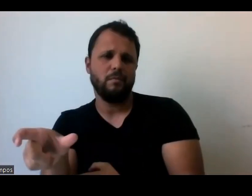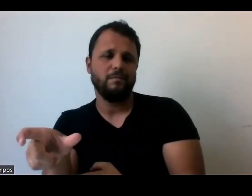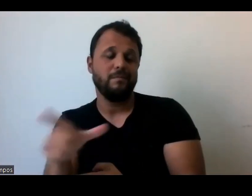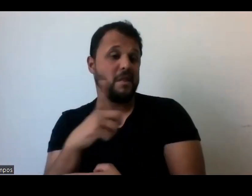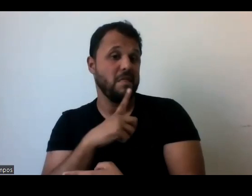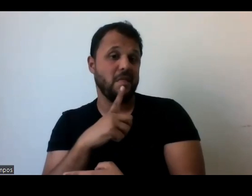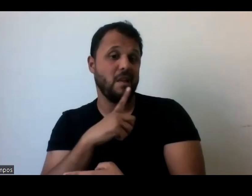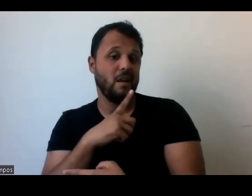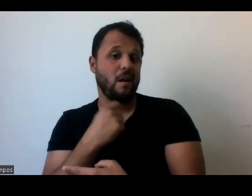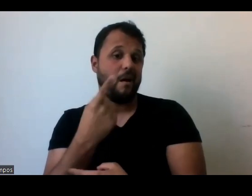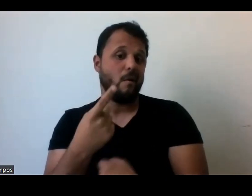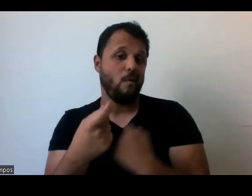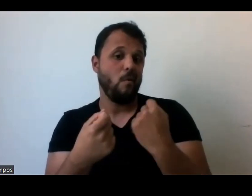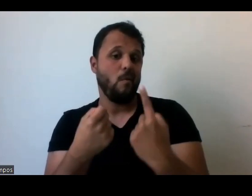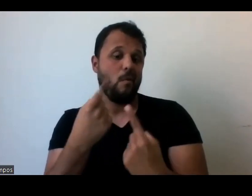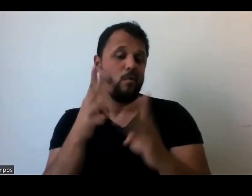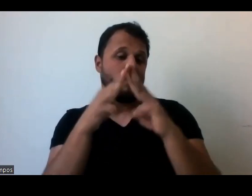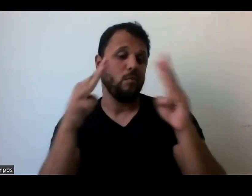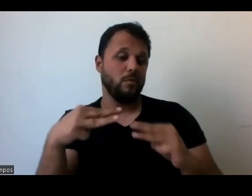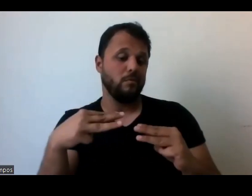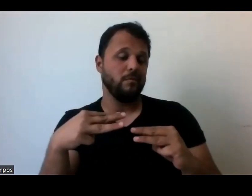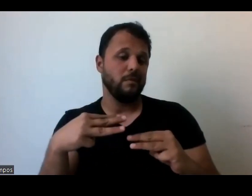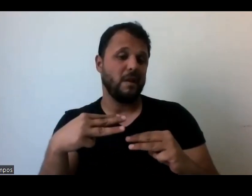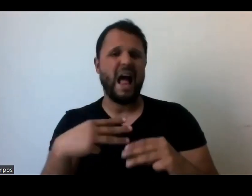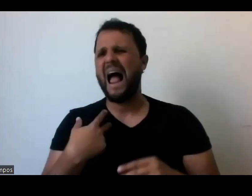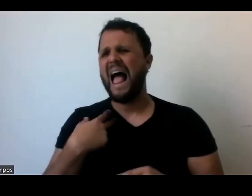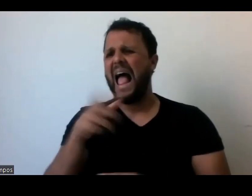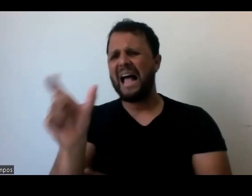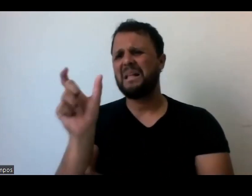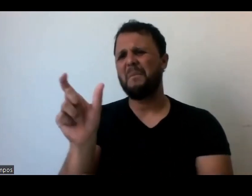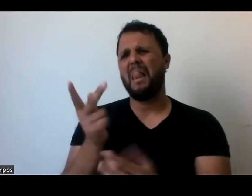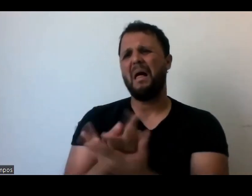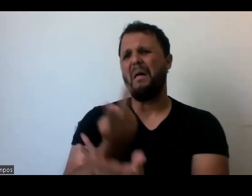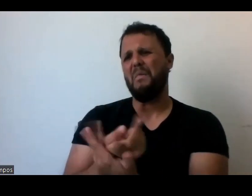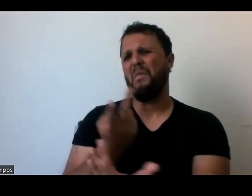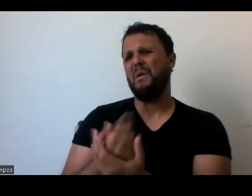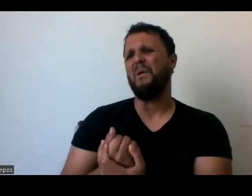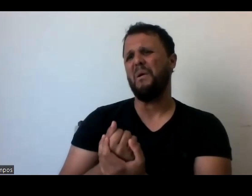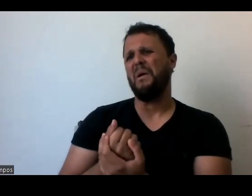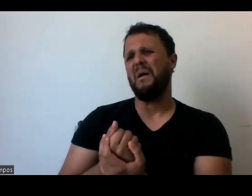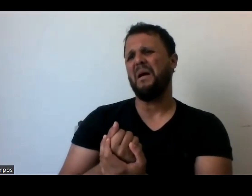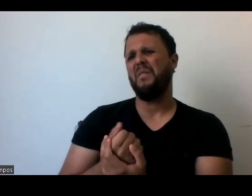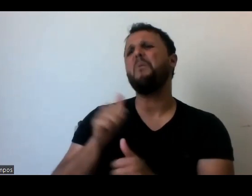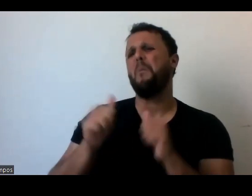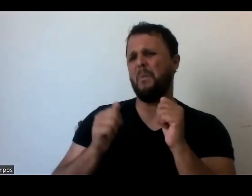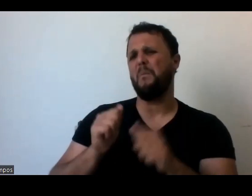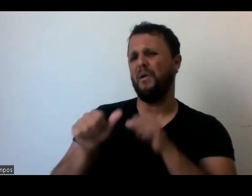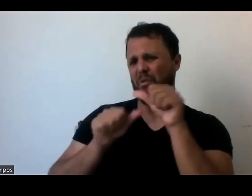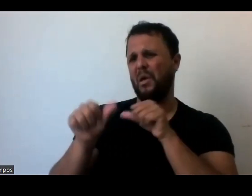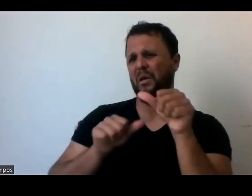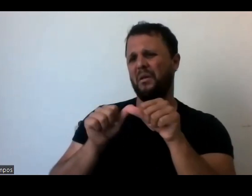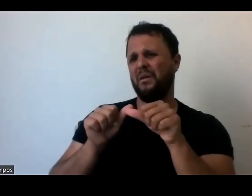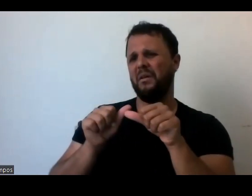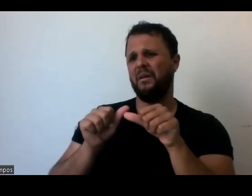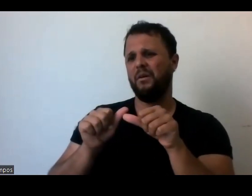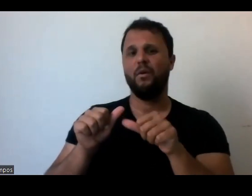não fazem isso. Se puder, eles falam, eu não gostei dessa palavra, você muda. Oi? E não estamos falando da obra,